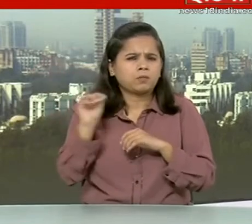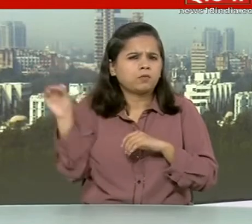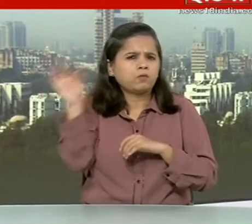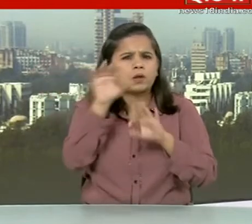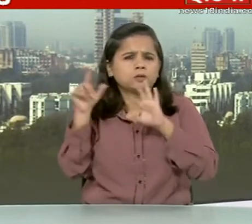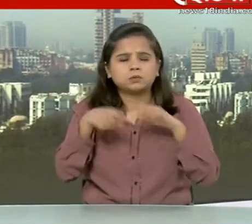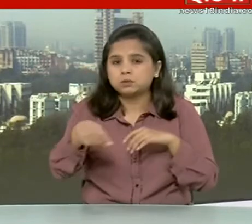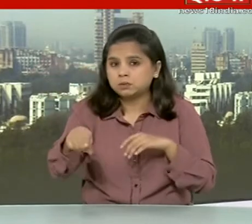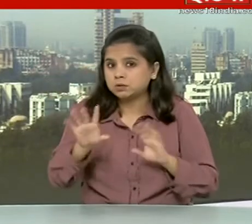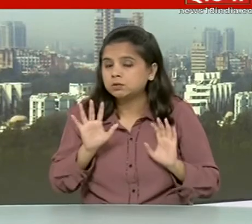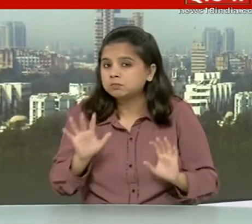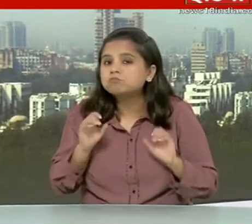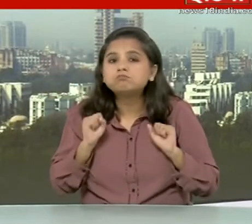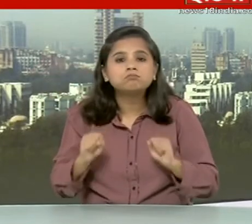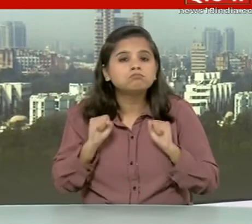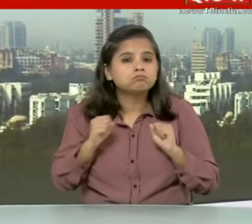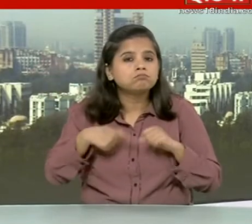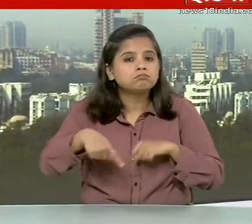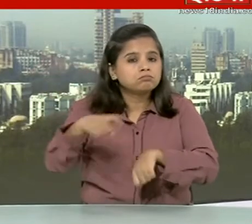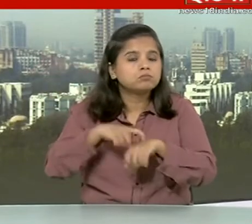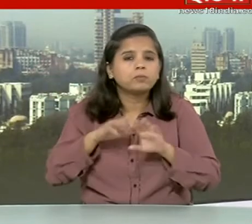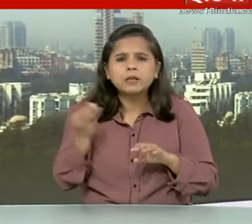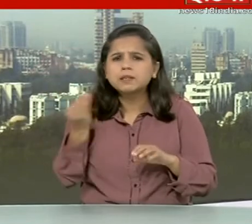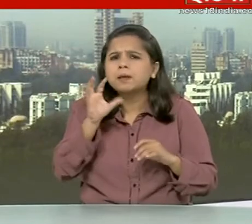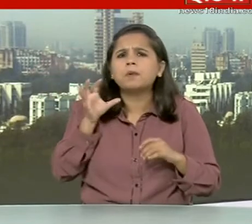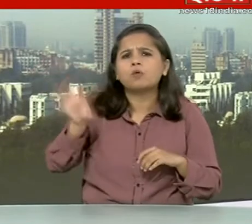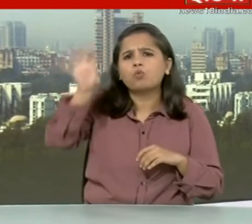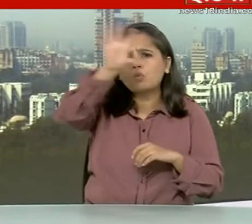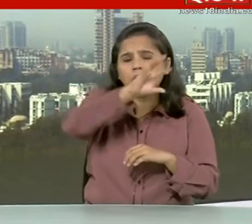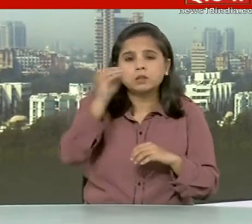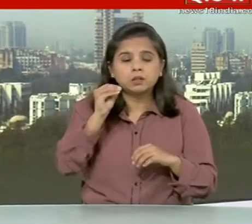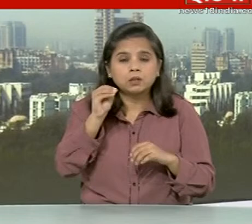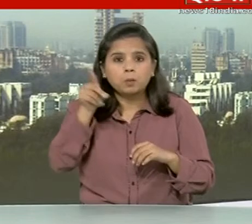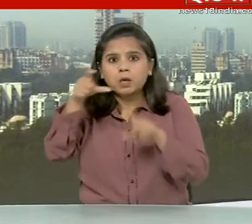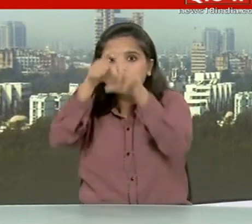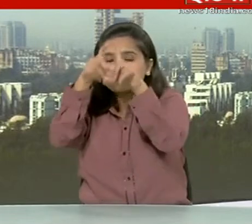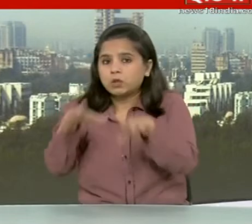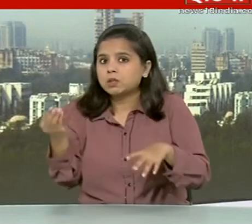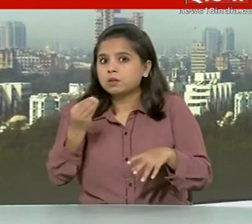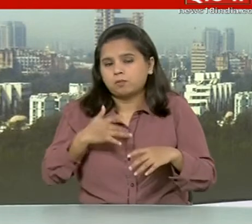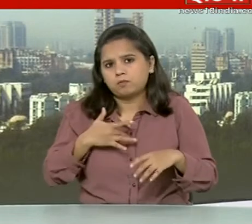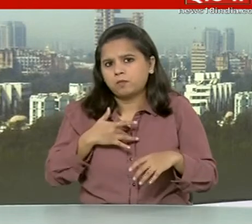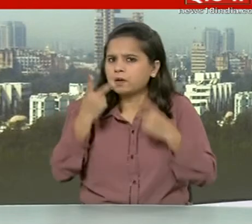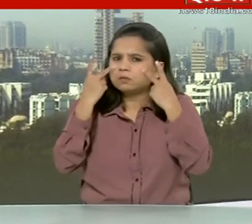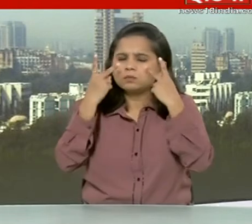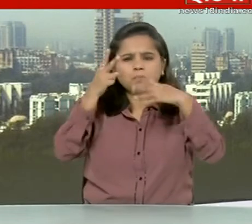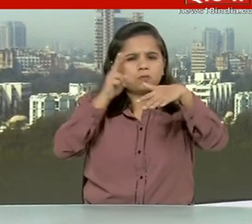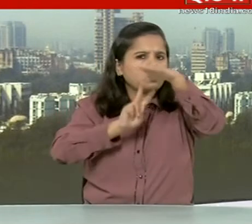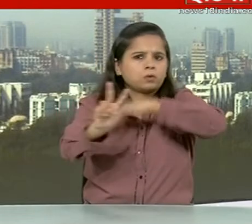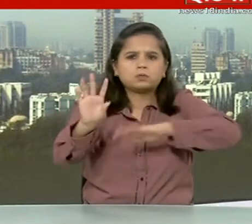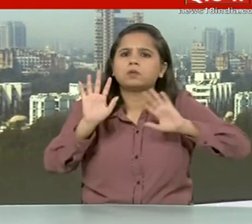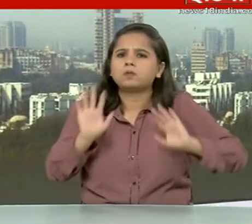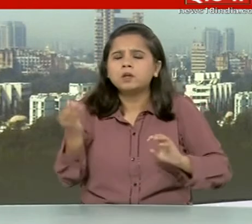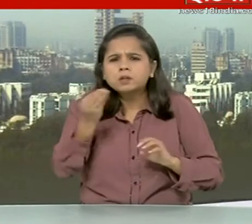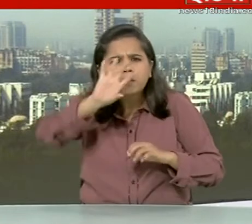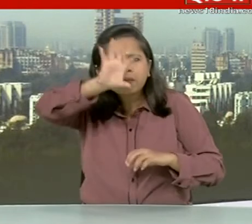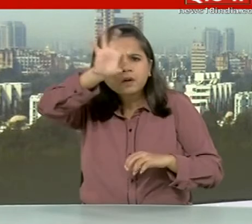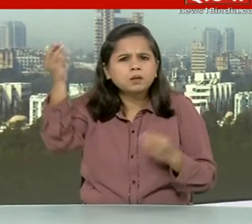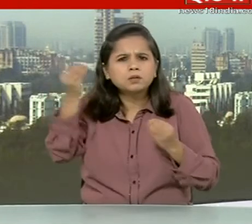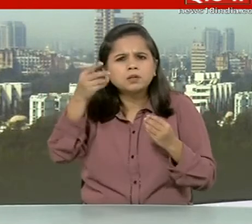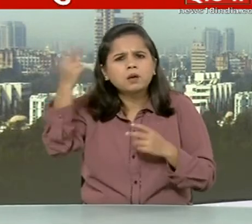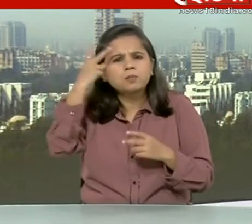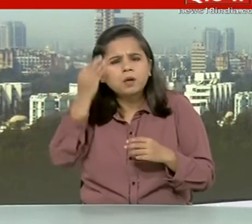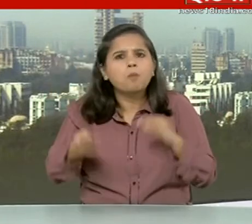going to be very tough and some countries are on a dangerous track. Too many countries are seeing an exponential